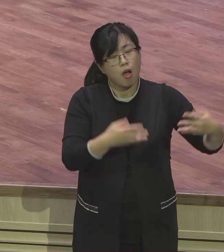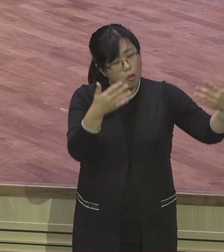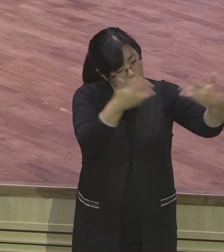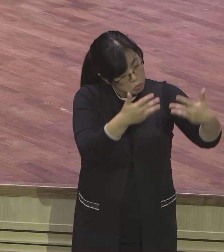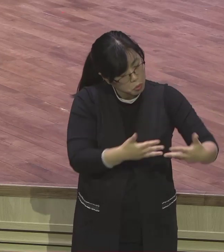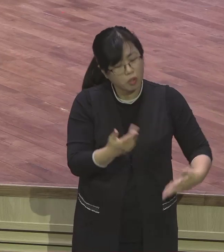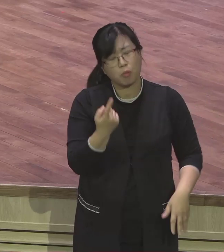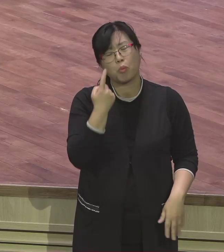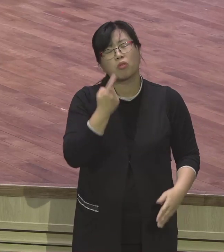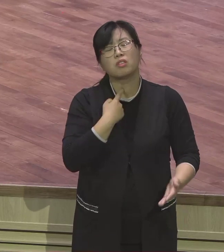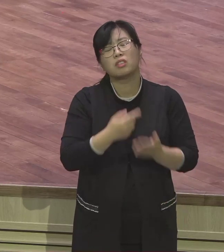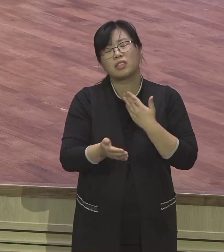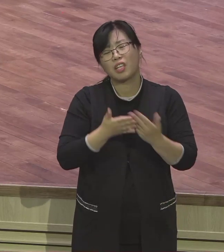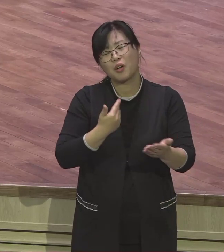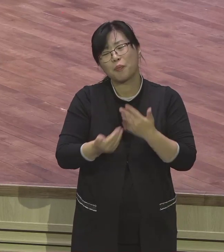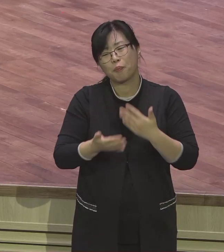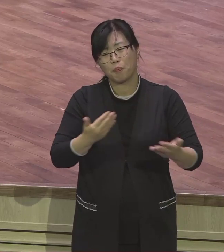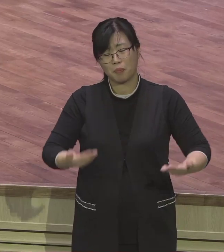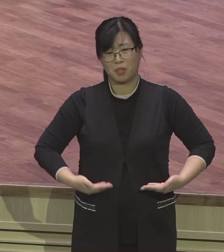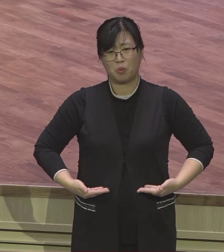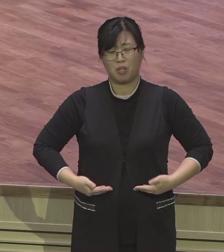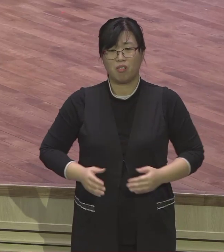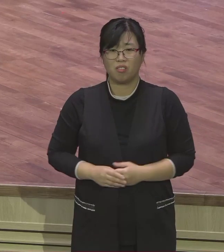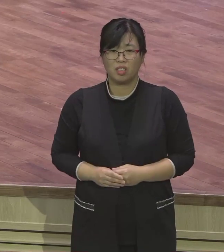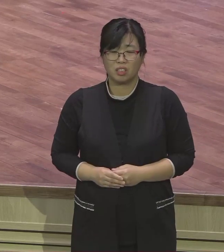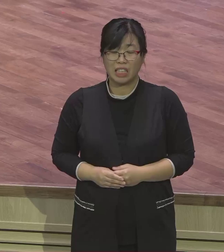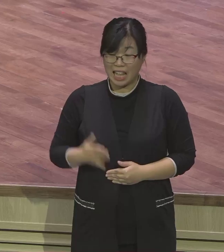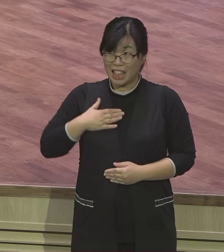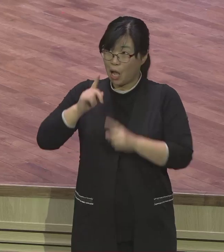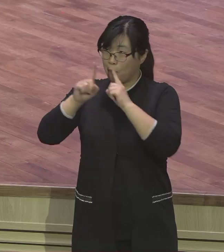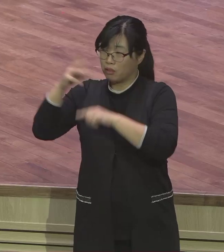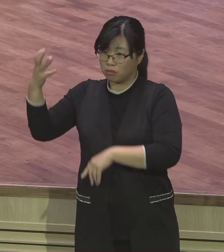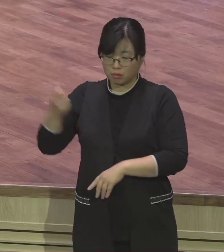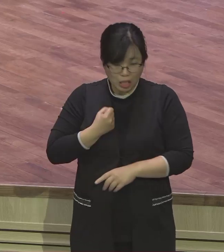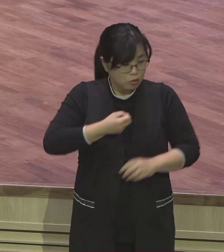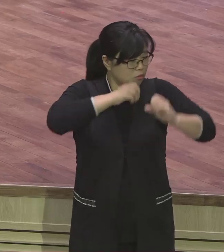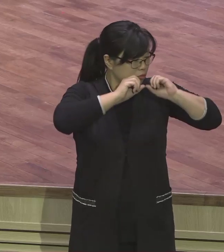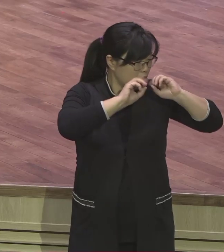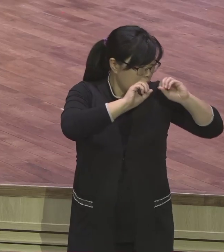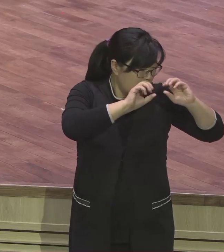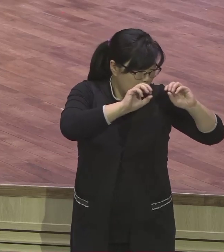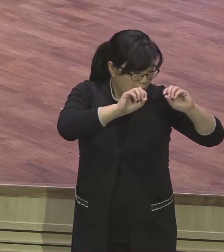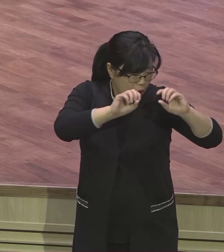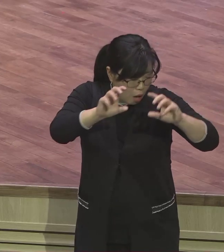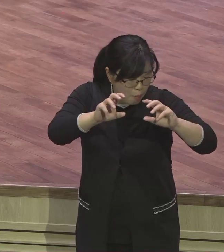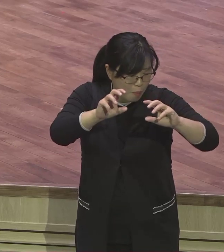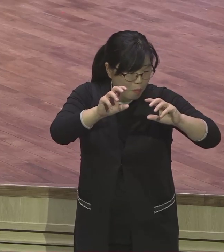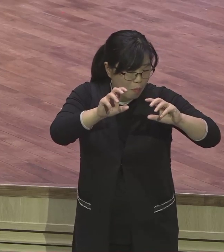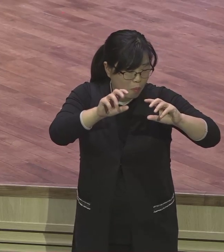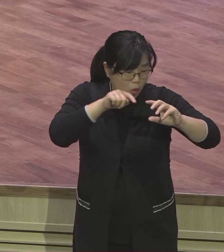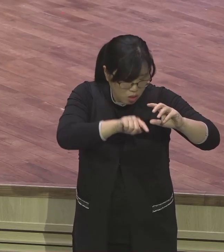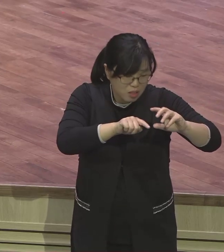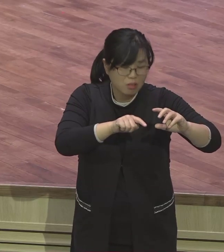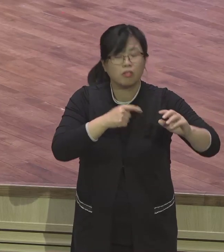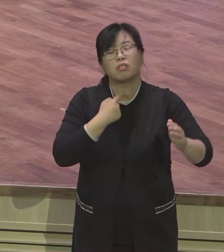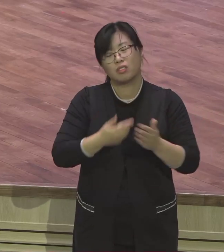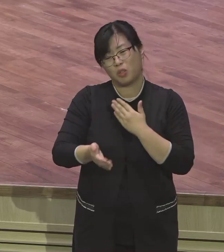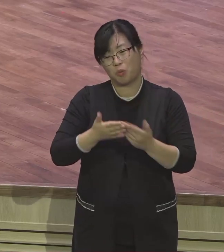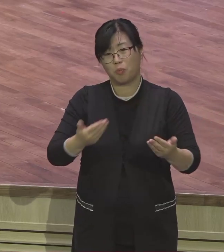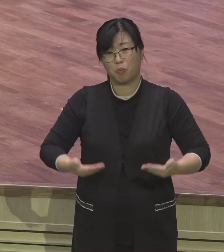온천하에다. 은약 붙잡고 그 은약을 전달하는 전도와 성교의 삶 속에 들어가야 돼요. 그건 여러분 직접 전도 간접 전도